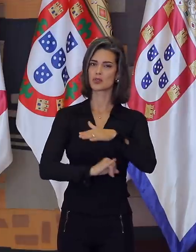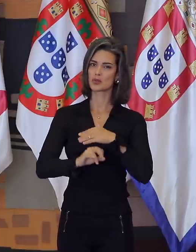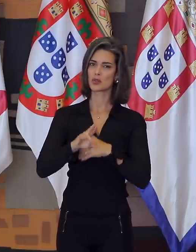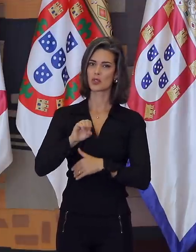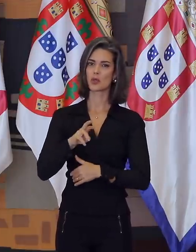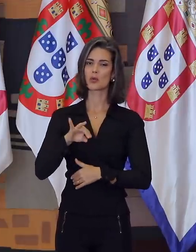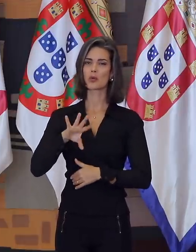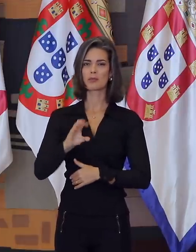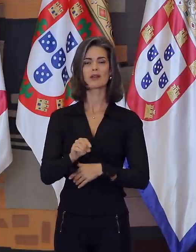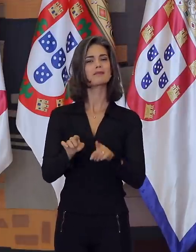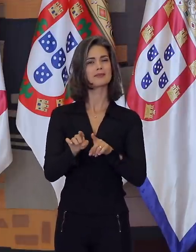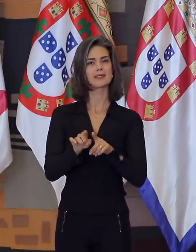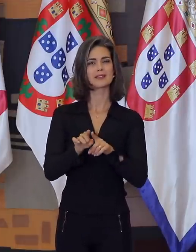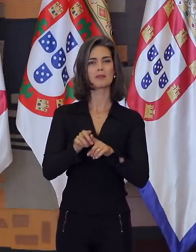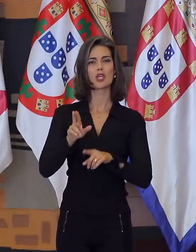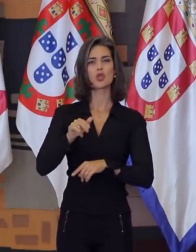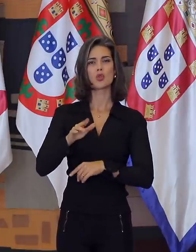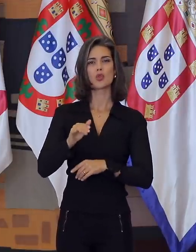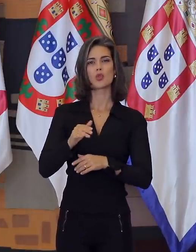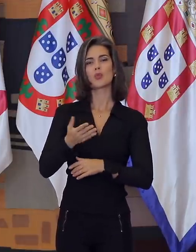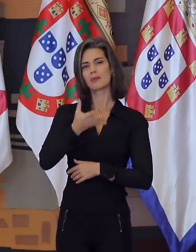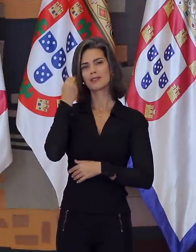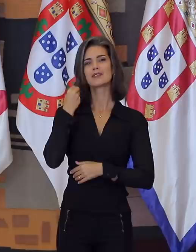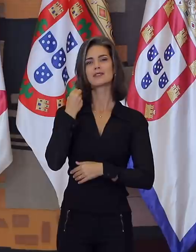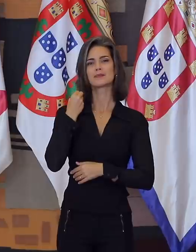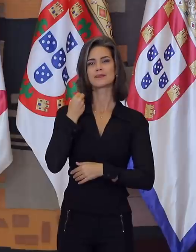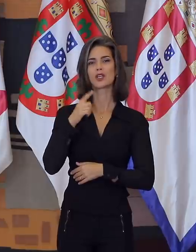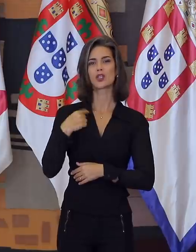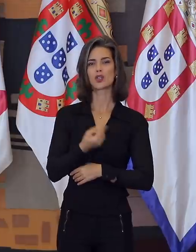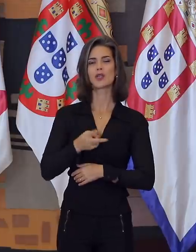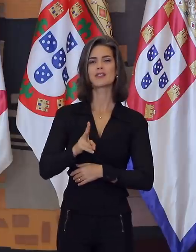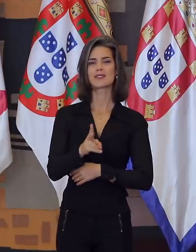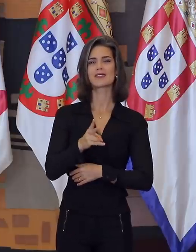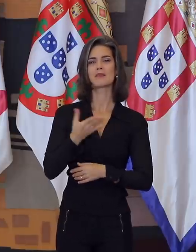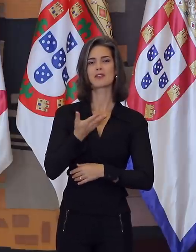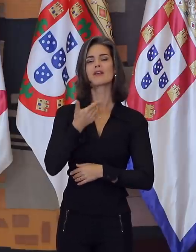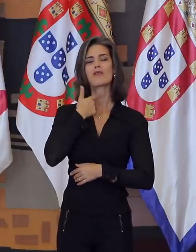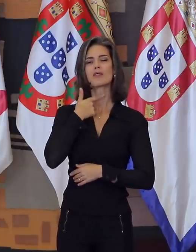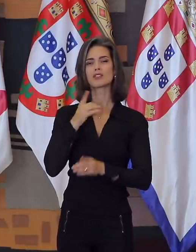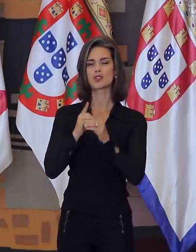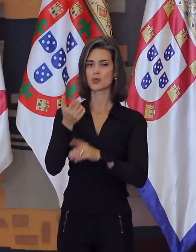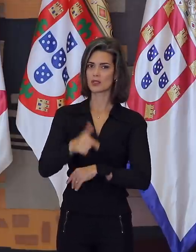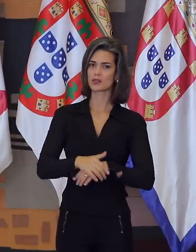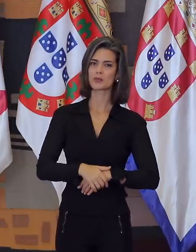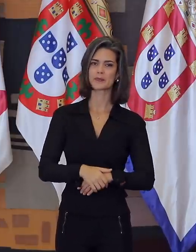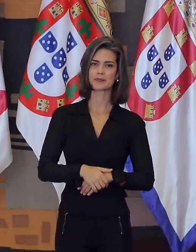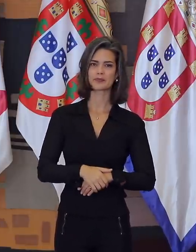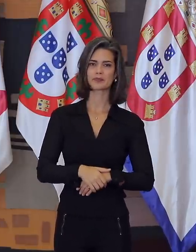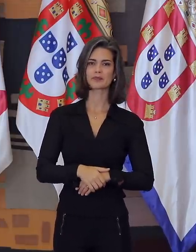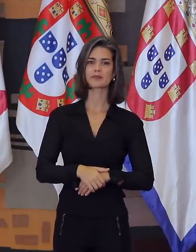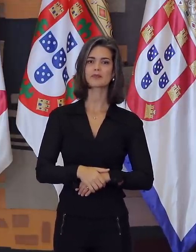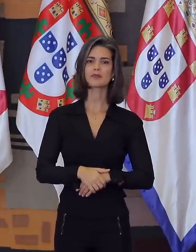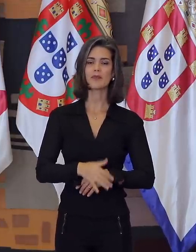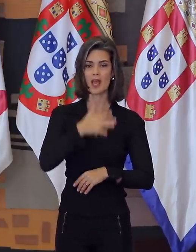A vocês, jamais diremos adeus. Cada despedida será sempre uma até breve. Aqueles que celebraram e